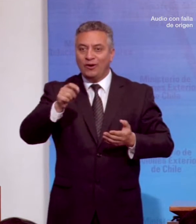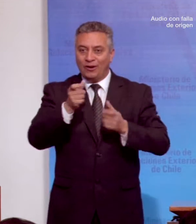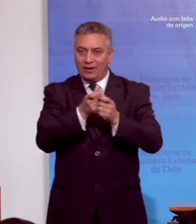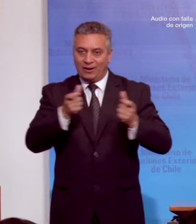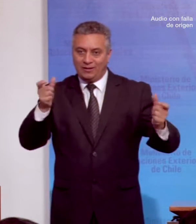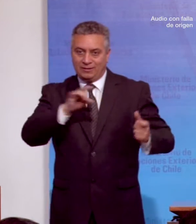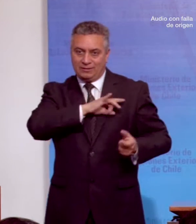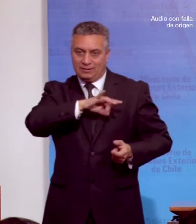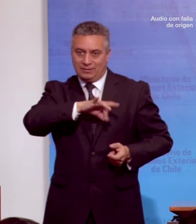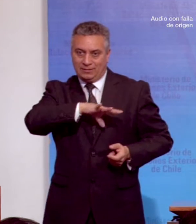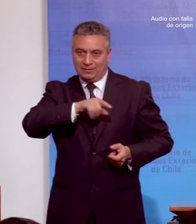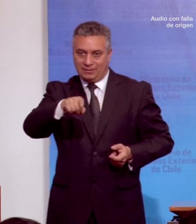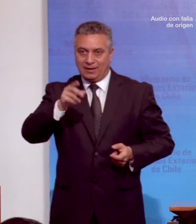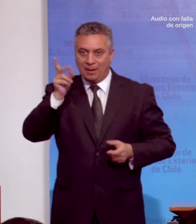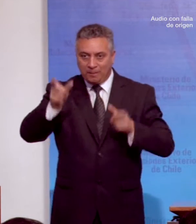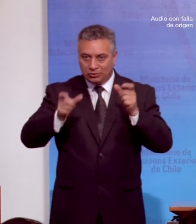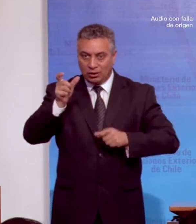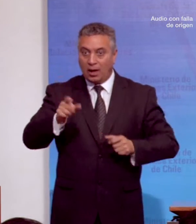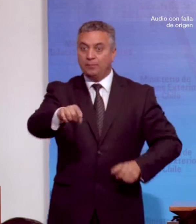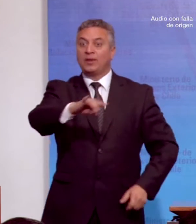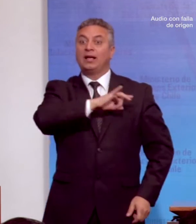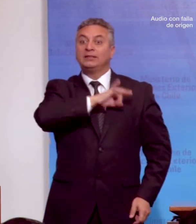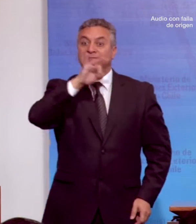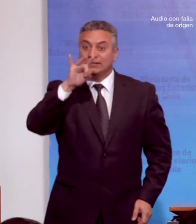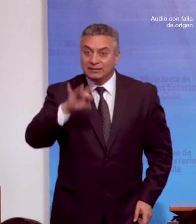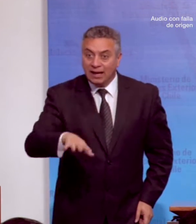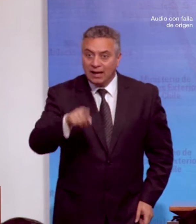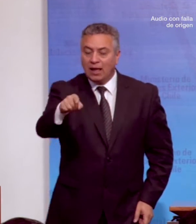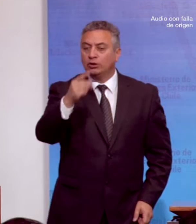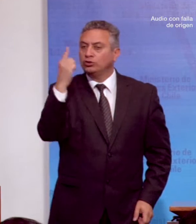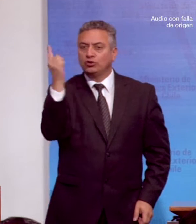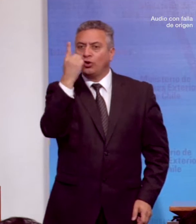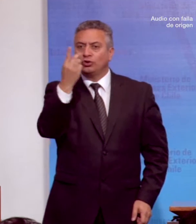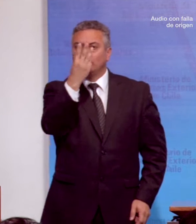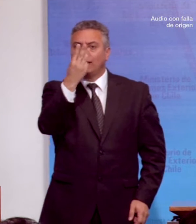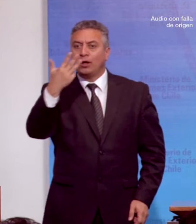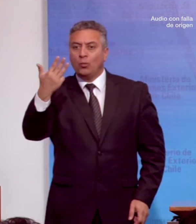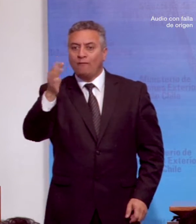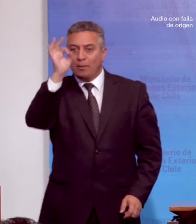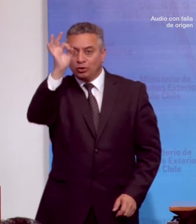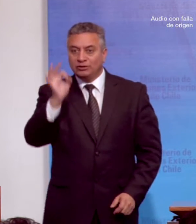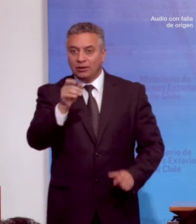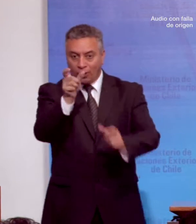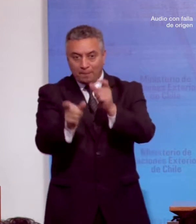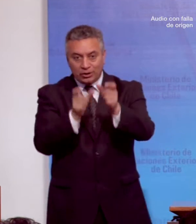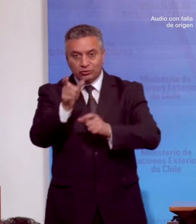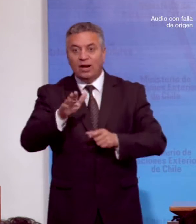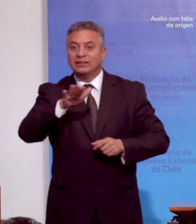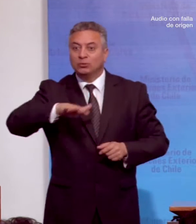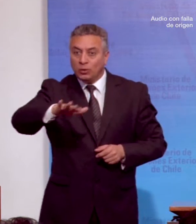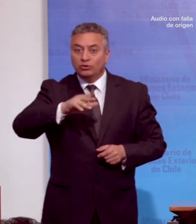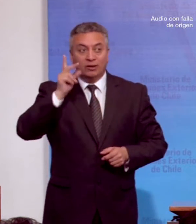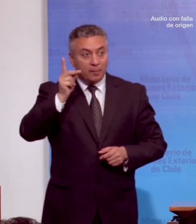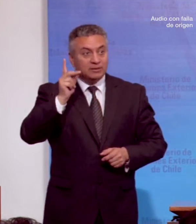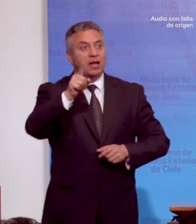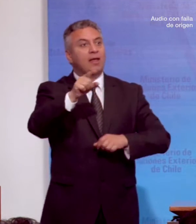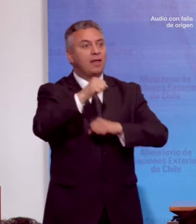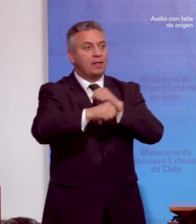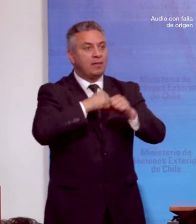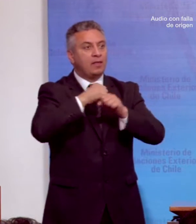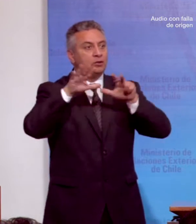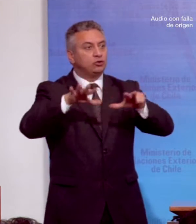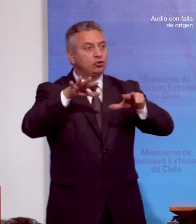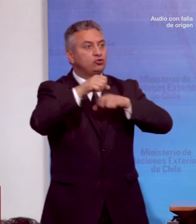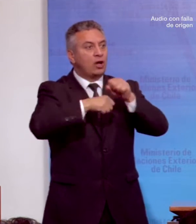En Chile, solo un 39,3% de la población en situación de discapacidad mayor de 18 años